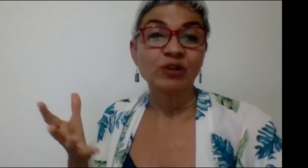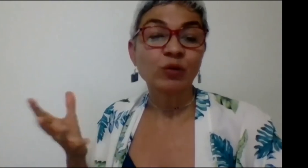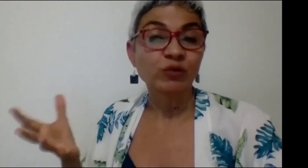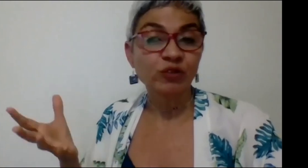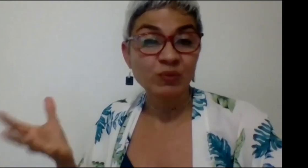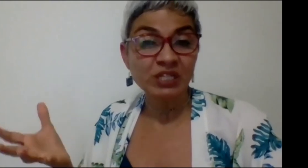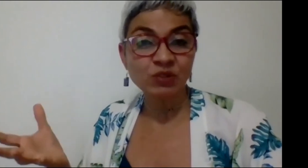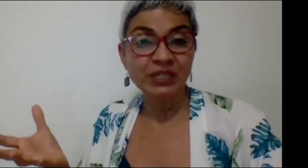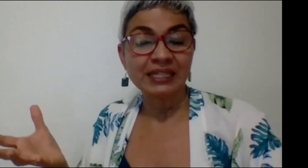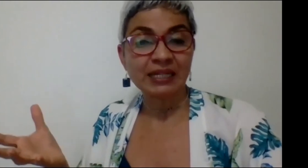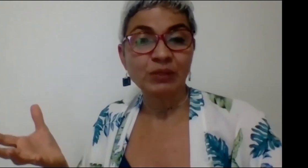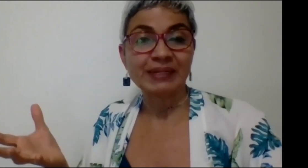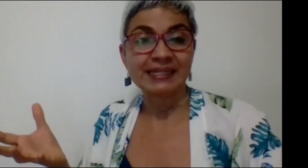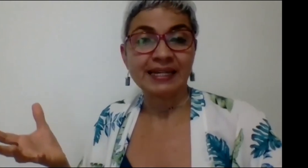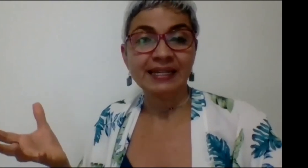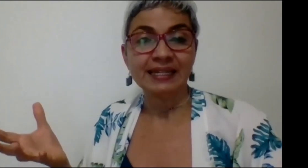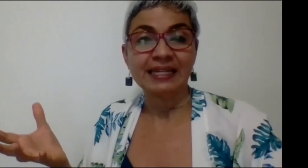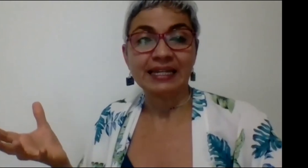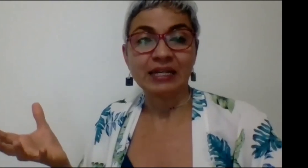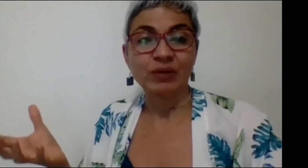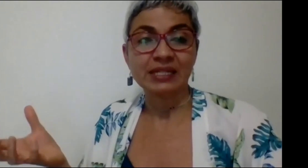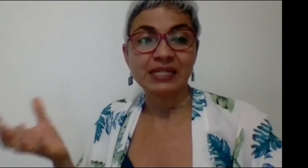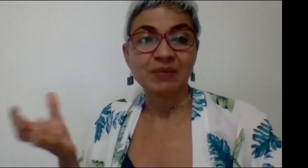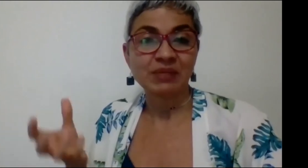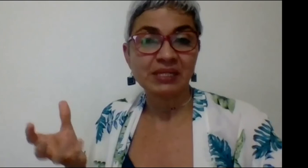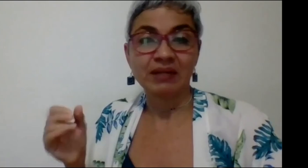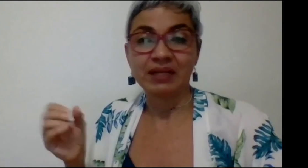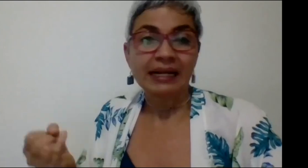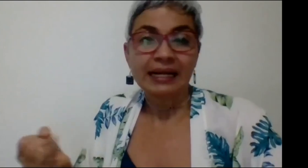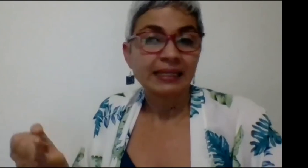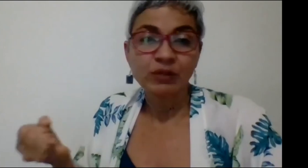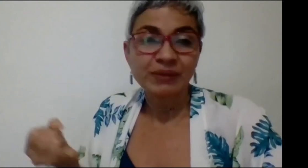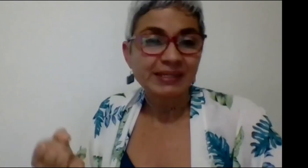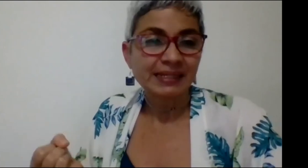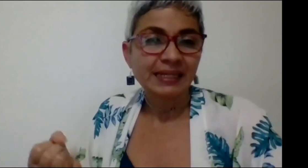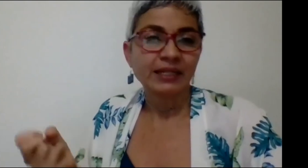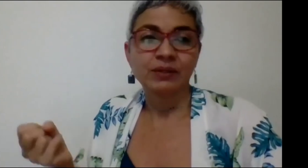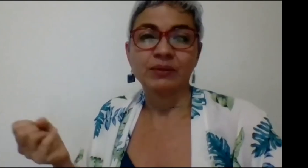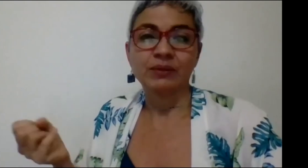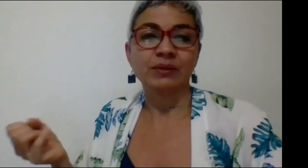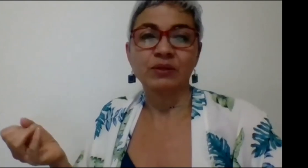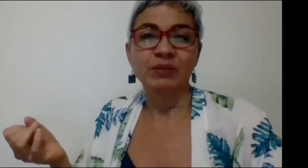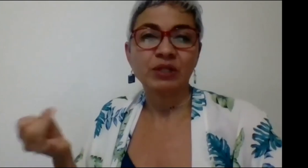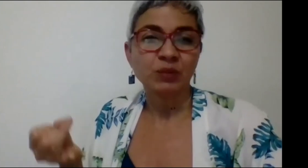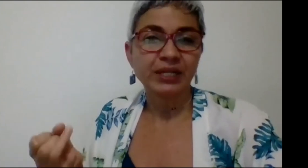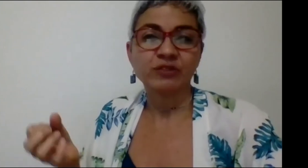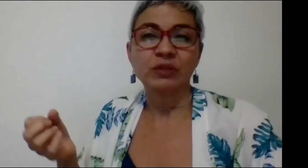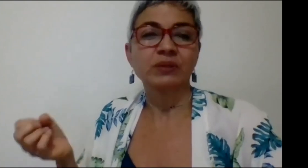los recursos mismos que tiene la universidad y que la lengua de señas sea más visible. El canal universitario, los medios de comunicación,